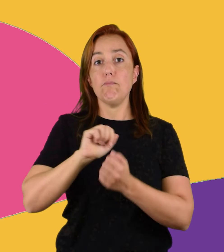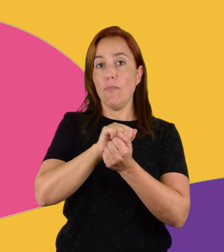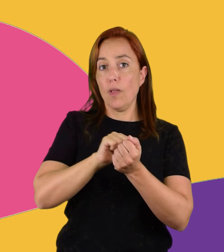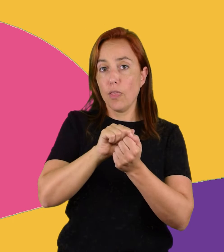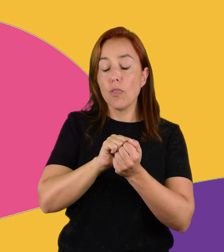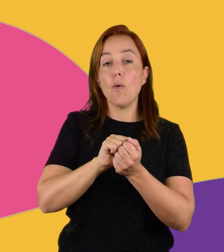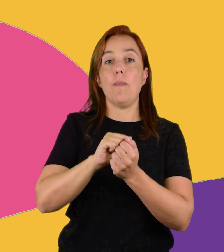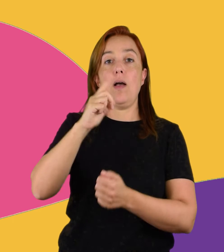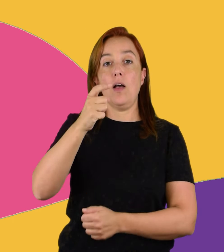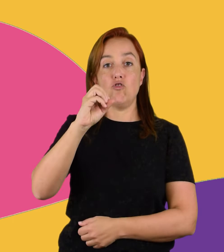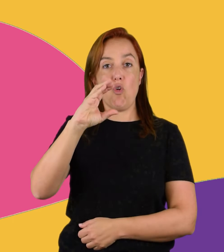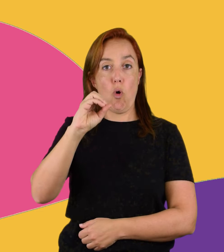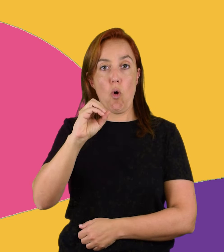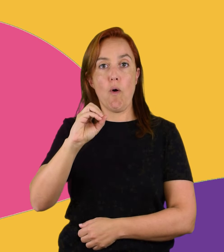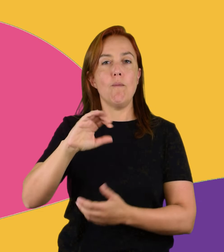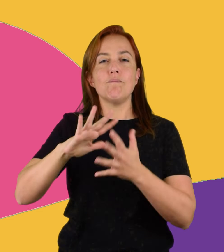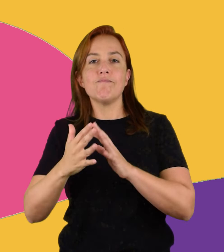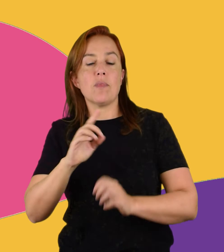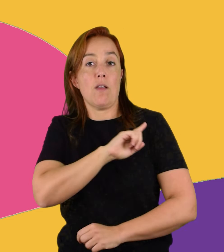amargo, y atl, agua.